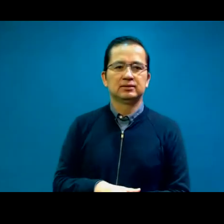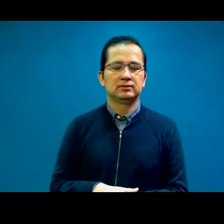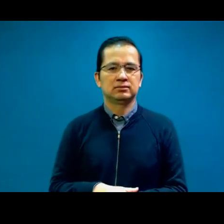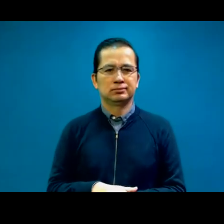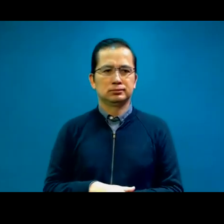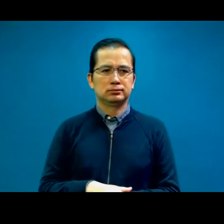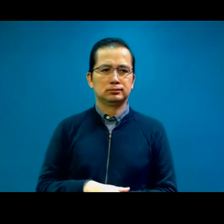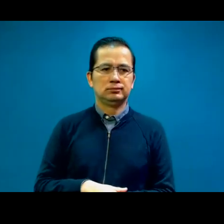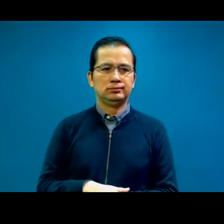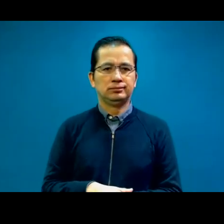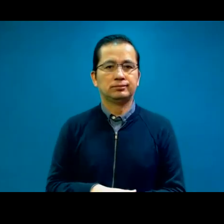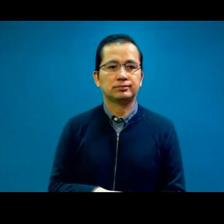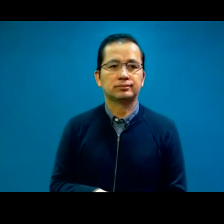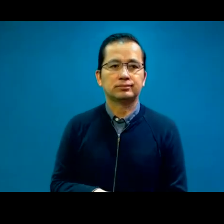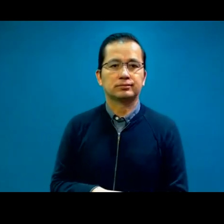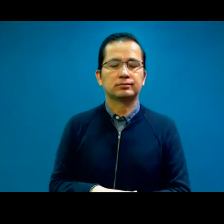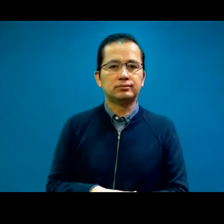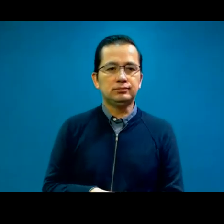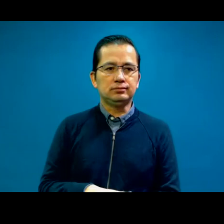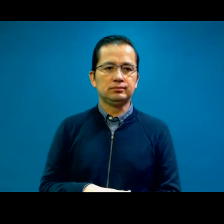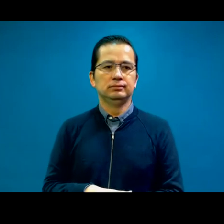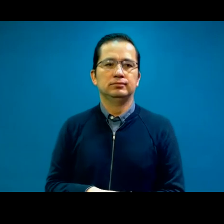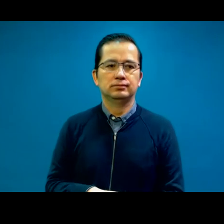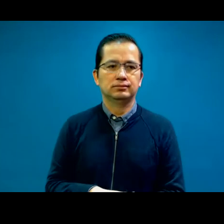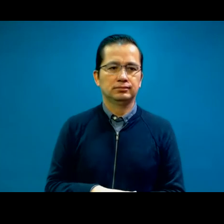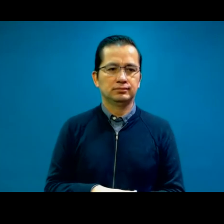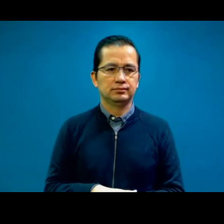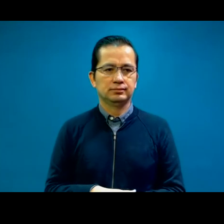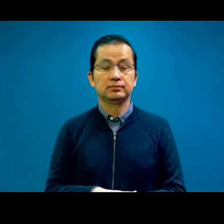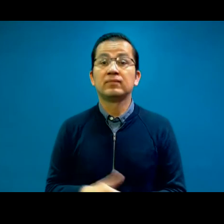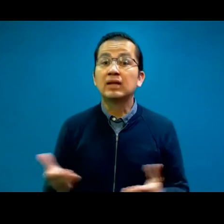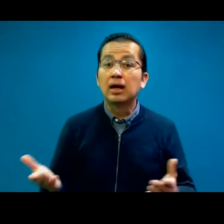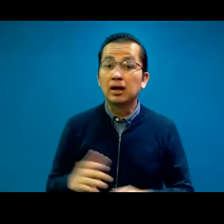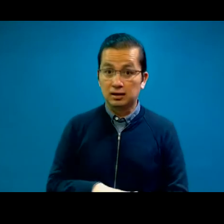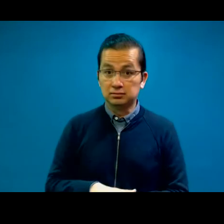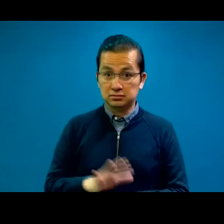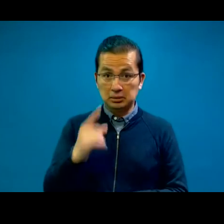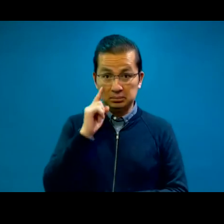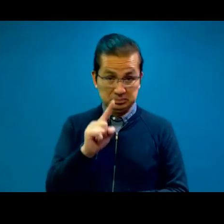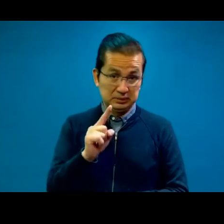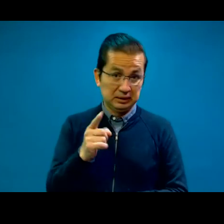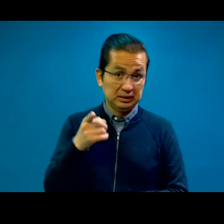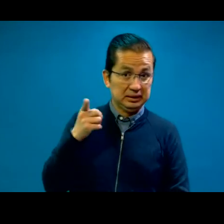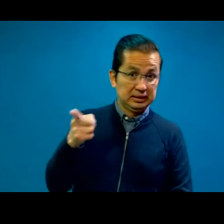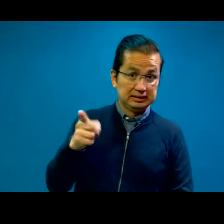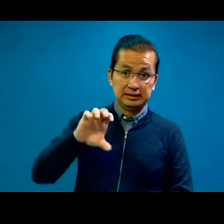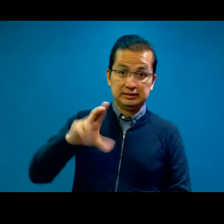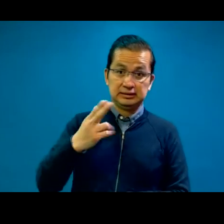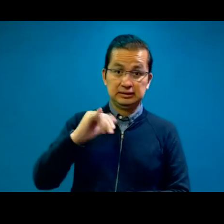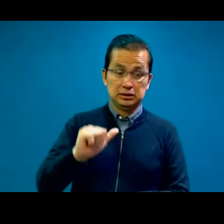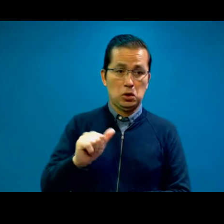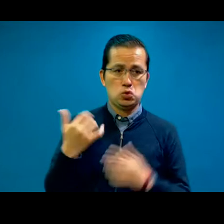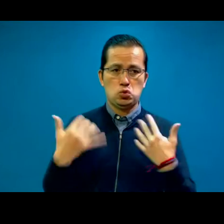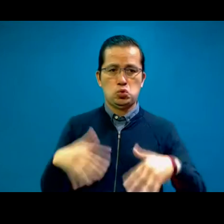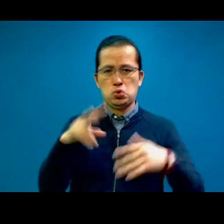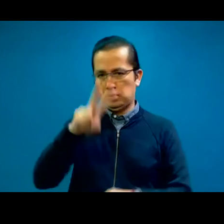Bueno, pues como pudieron ver, por la cámara, muy interesante la labor que realiza Chia. Y ya viste, Natalia, que sí,